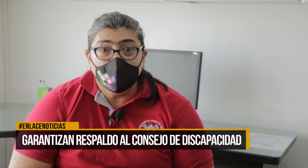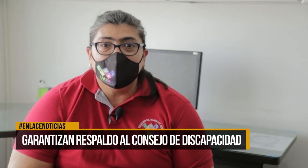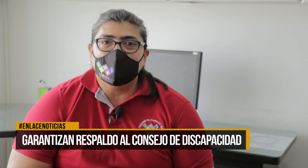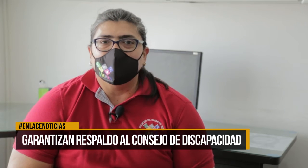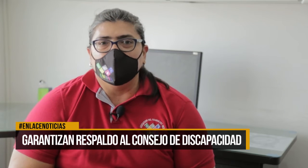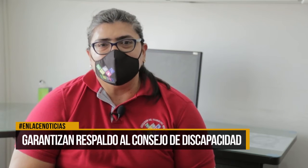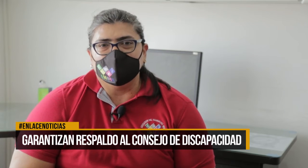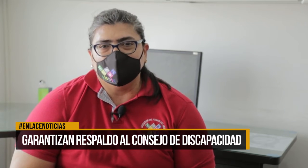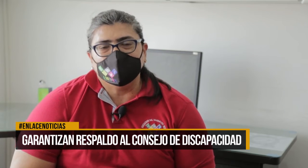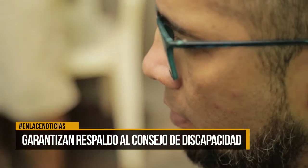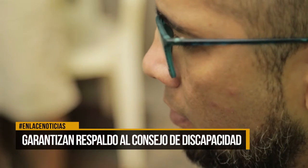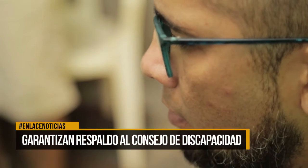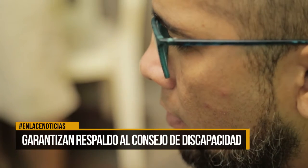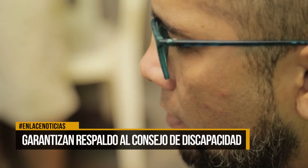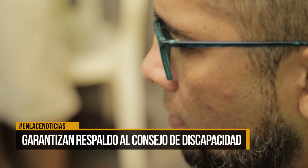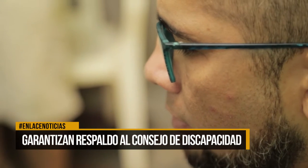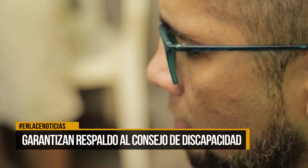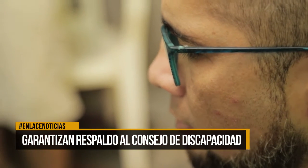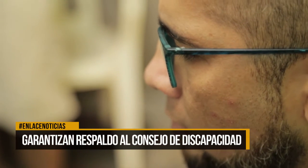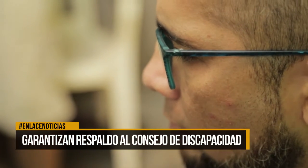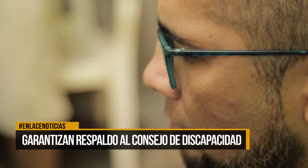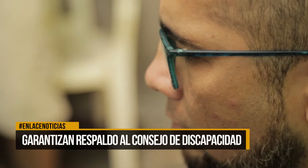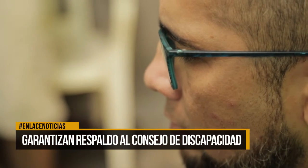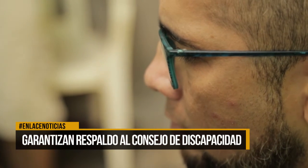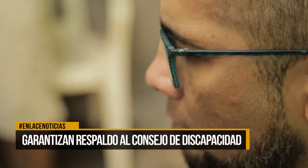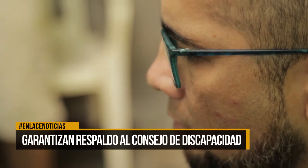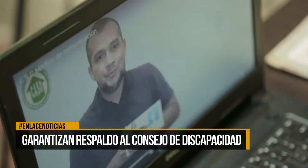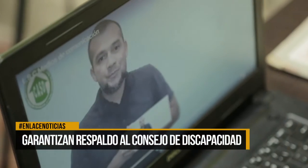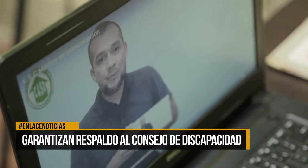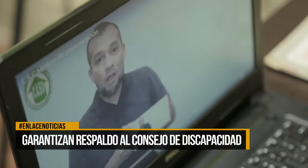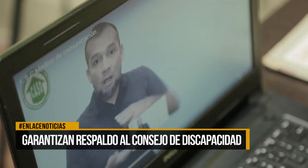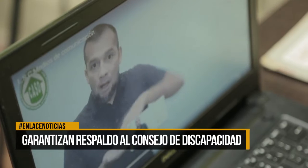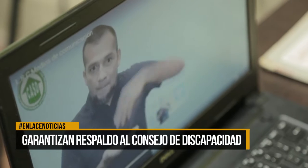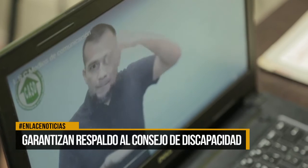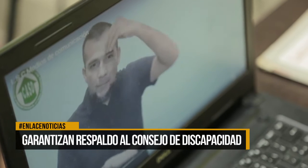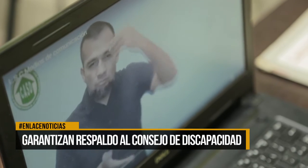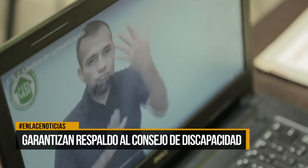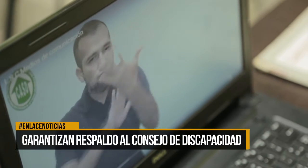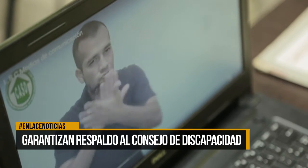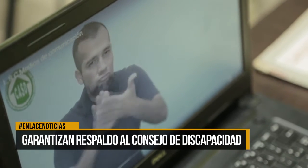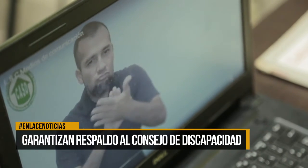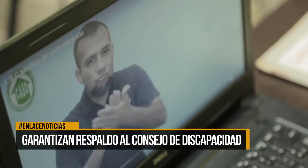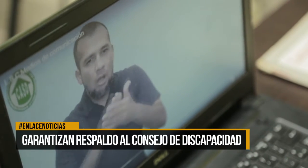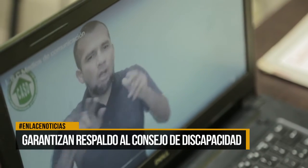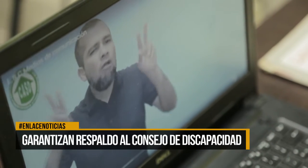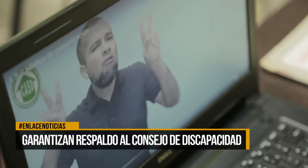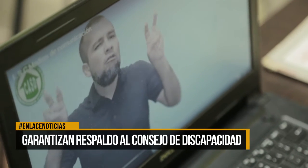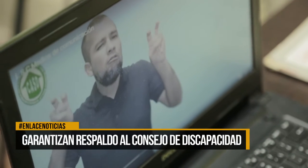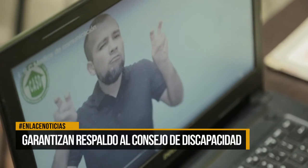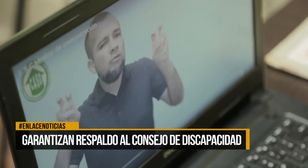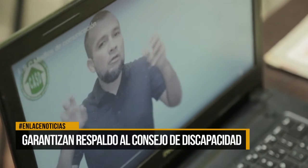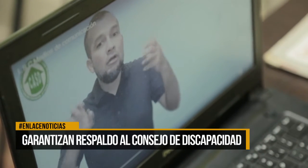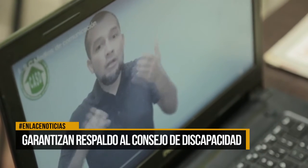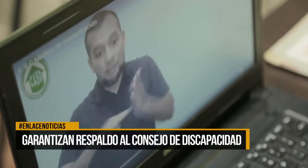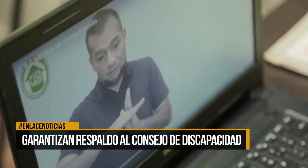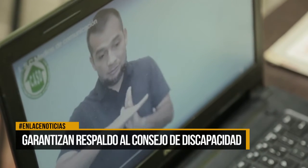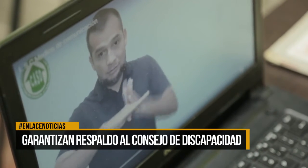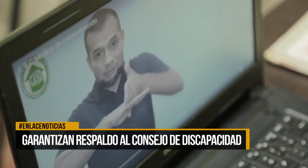cumple a la población. Por parte de uno de los representantes de esta comunidad con discapacidad, afirmó la importancia de este proceso en el que con